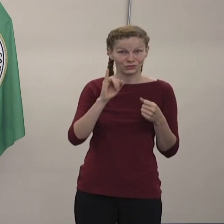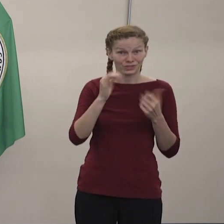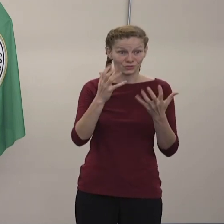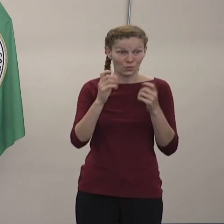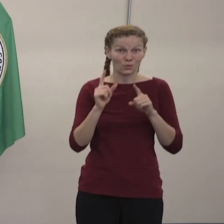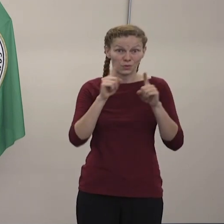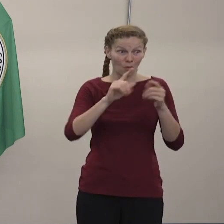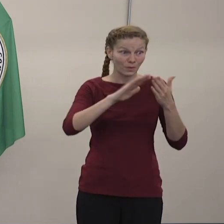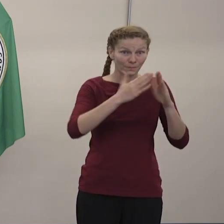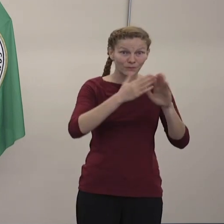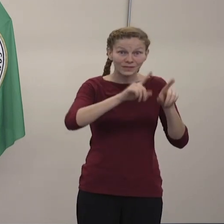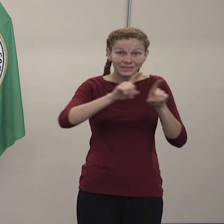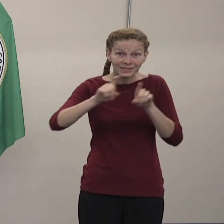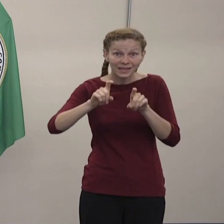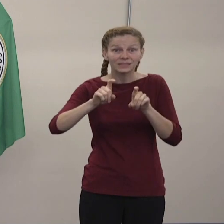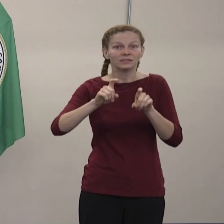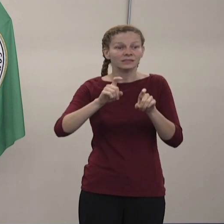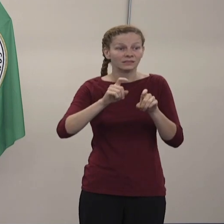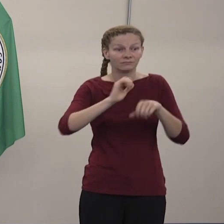que traiga esa información.